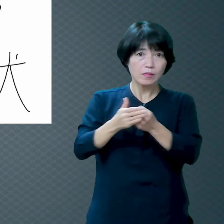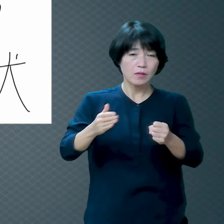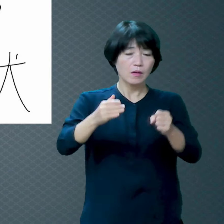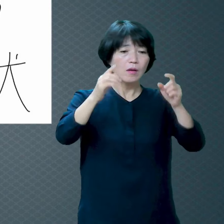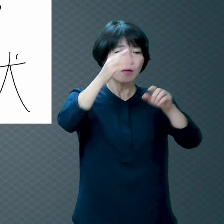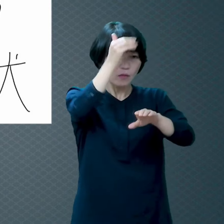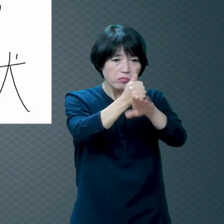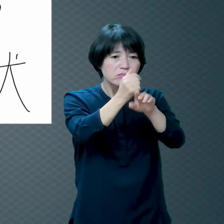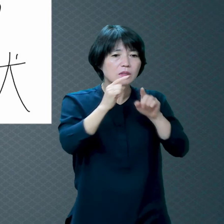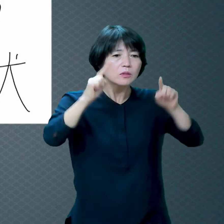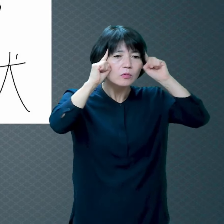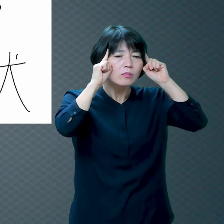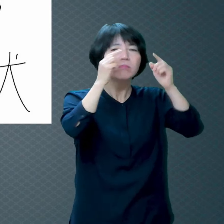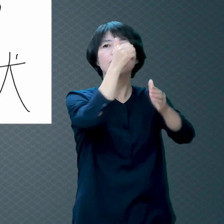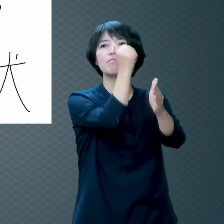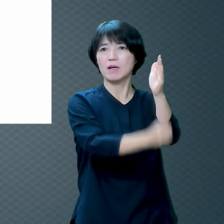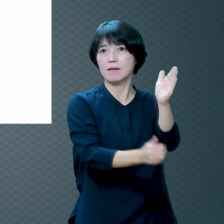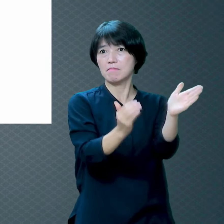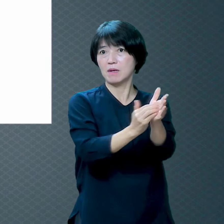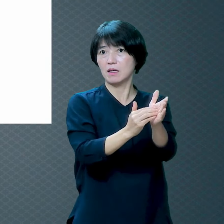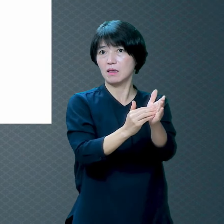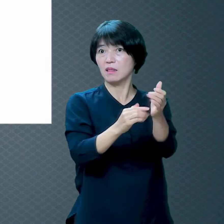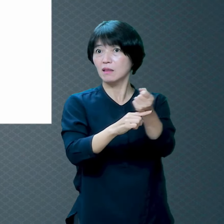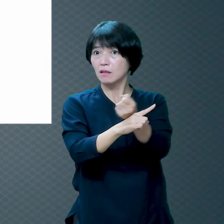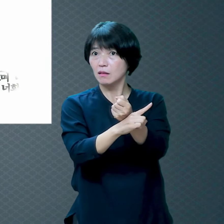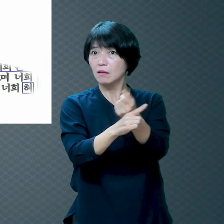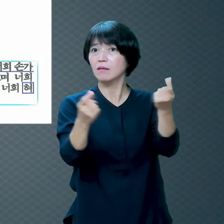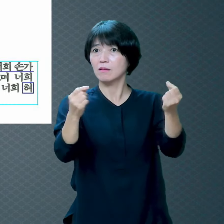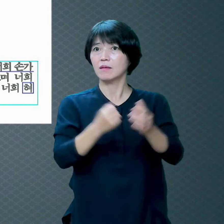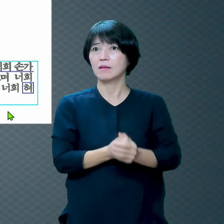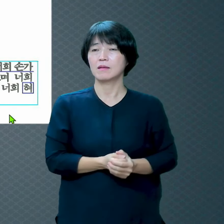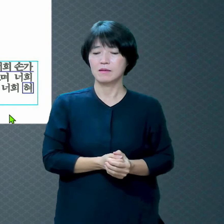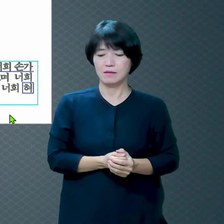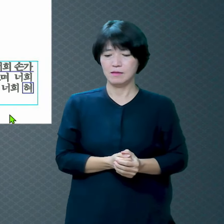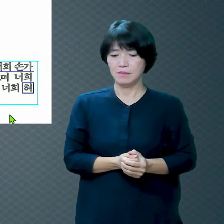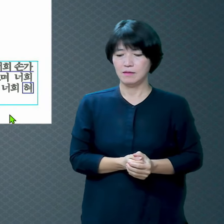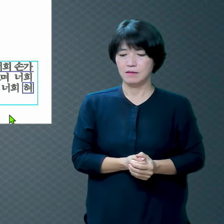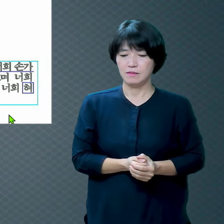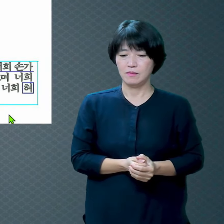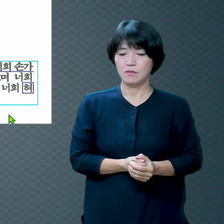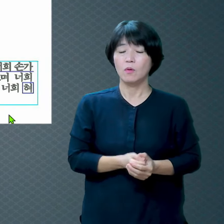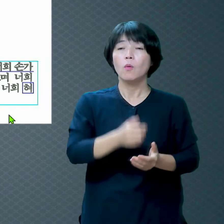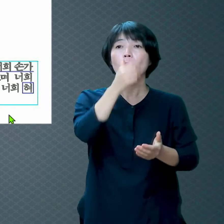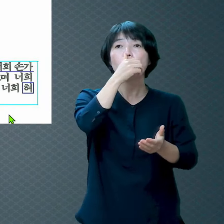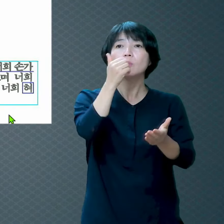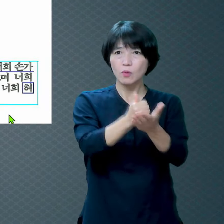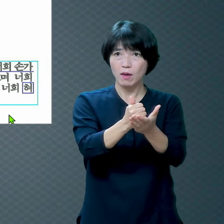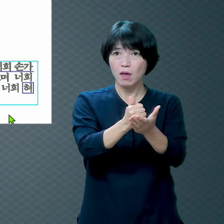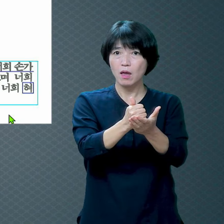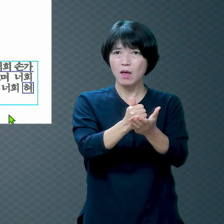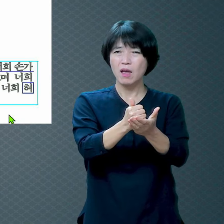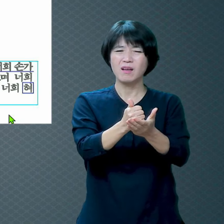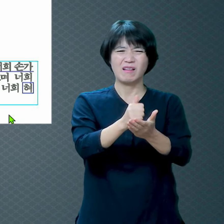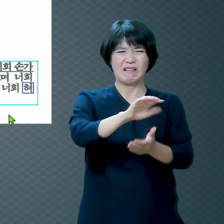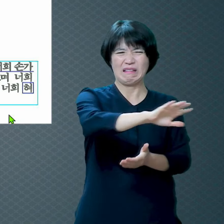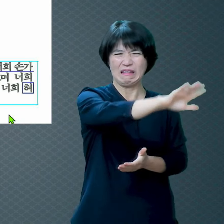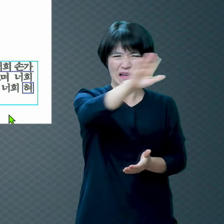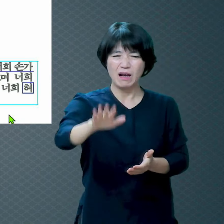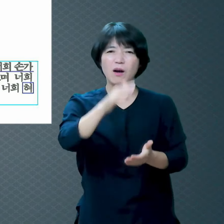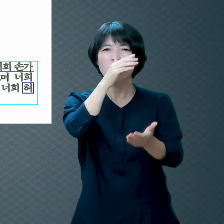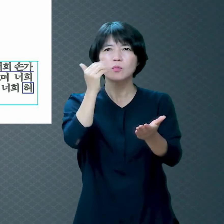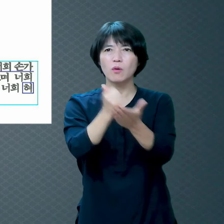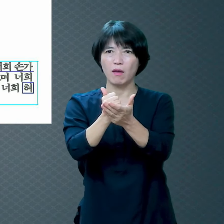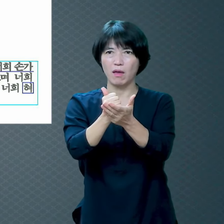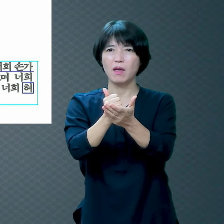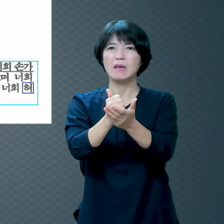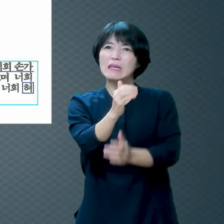이 죄에 대한 부분을 우리에게 알려주시는 거예요 왜 병원에